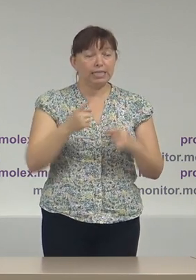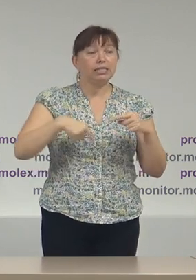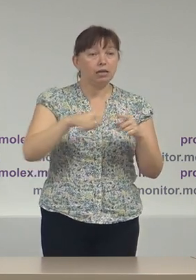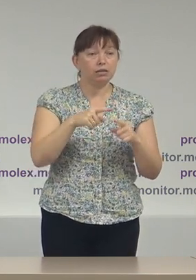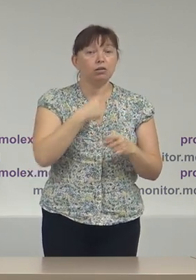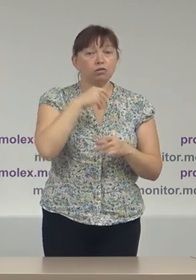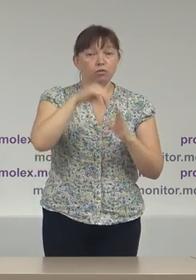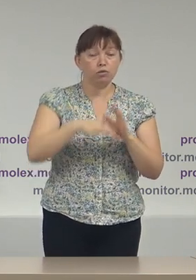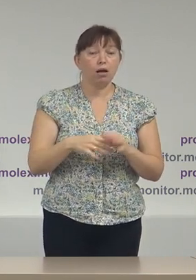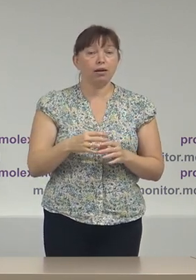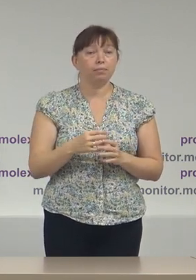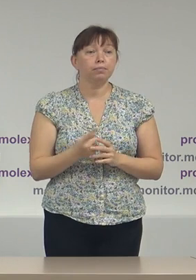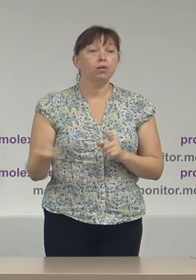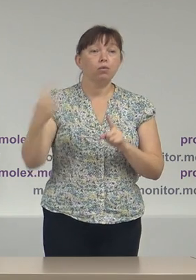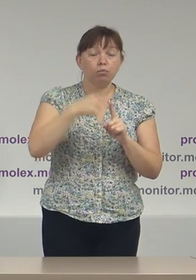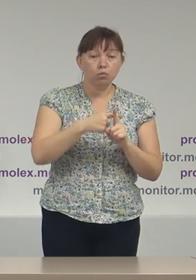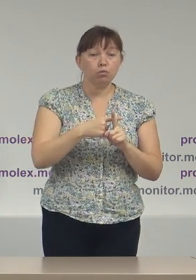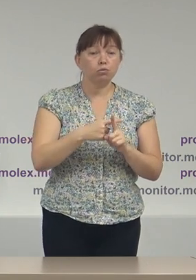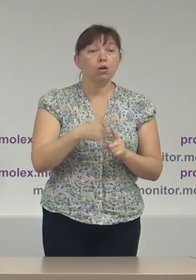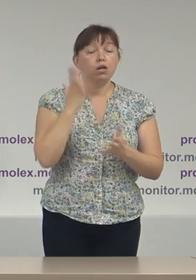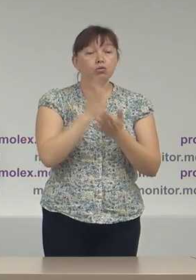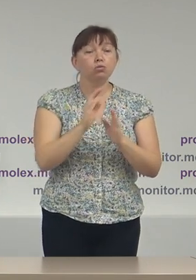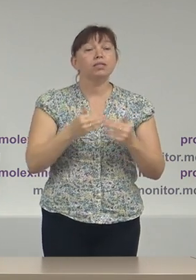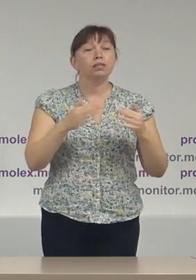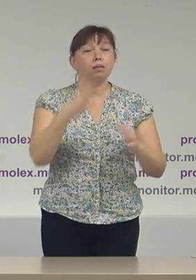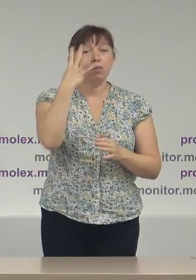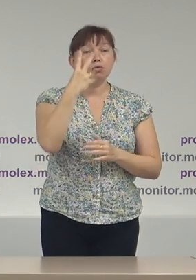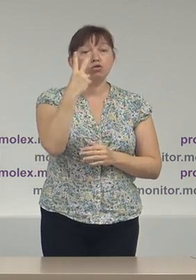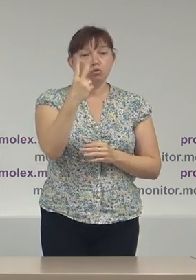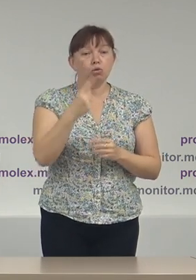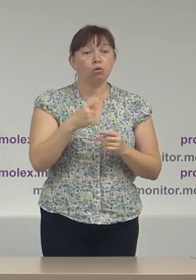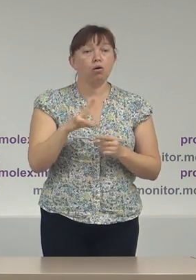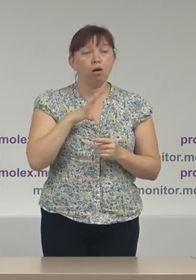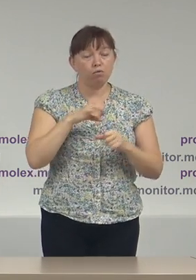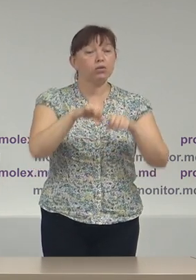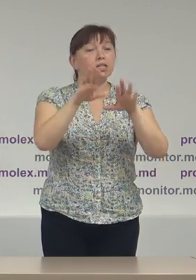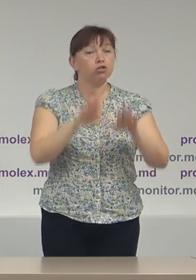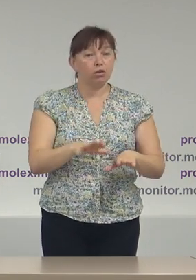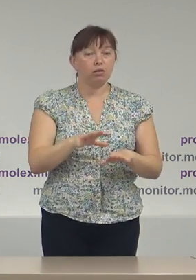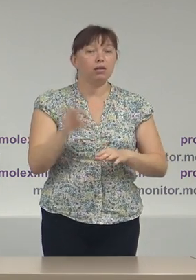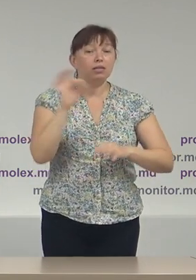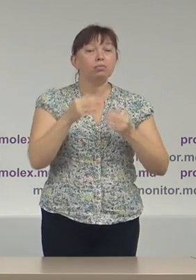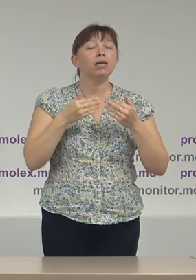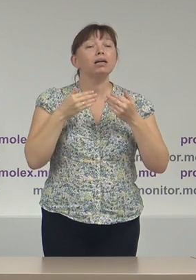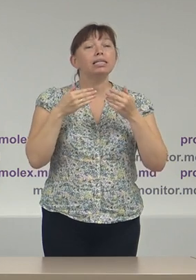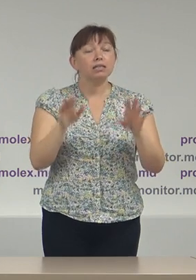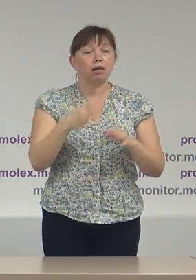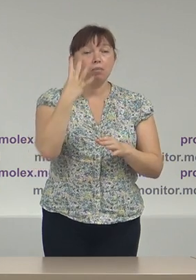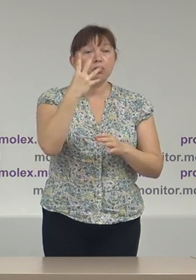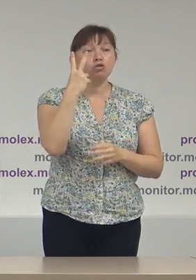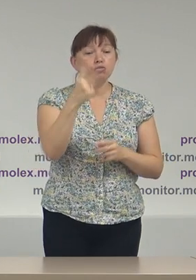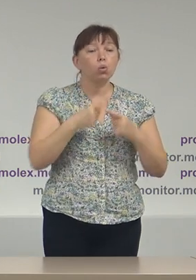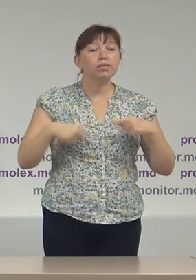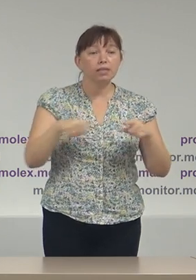votare. Pe lângă acestea, suplementar sunt deschise 42, a fost luată decizia cu privire la deschidere, 42